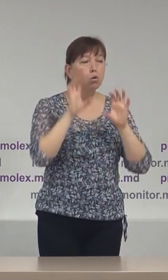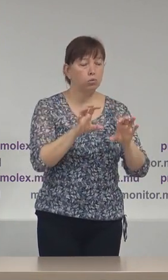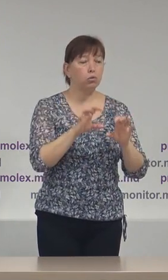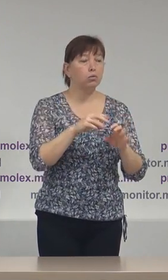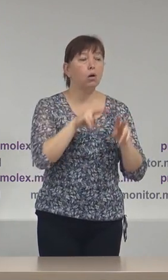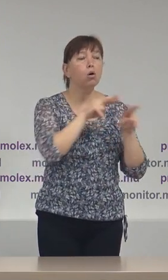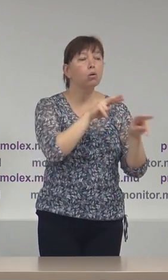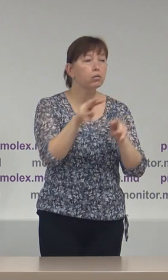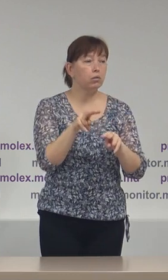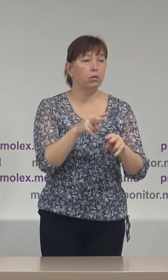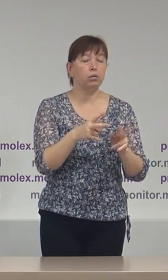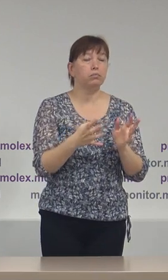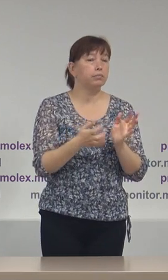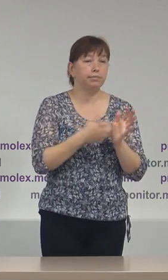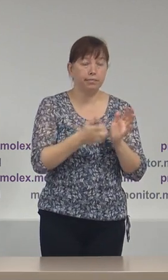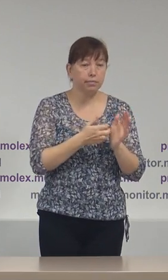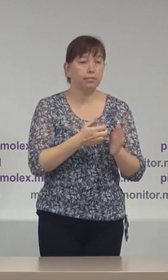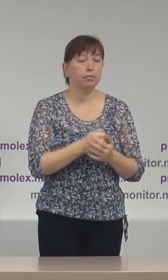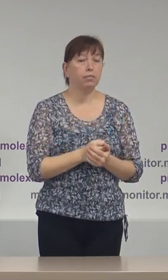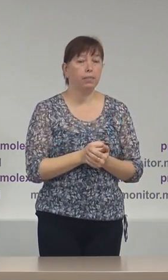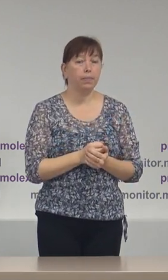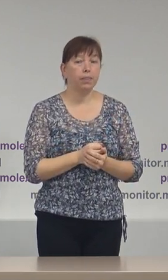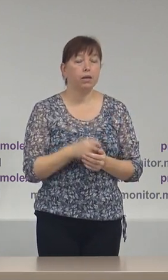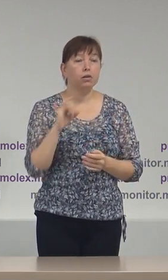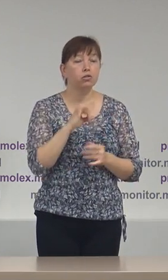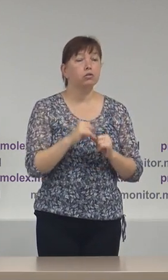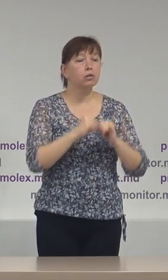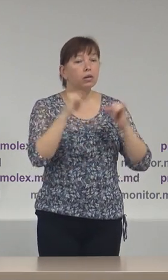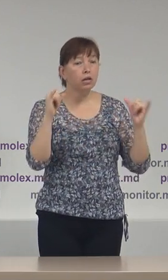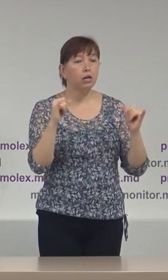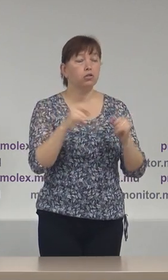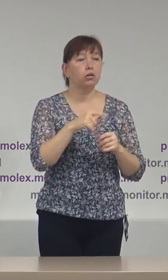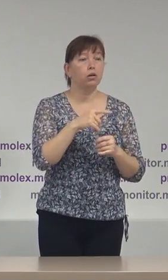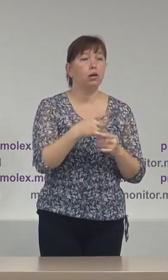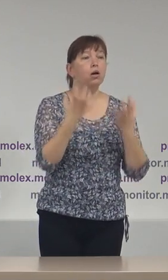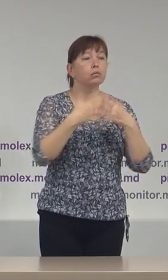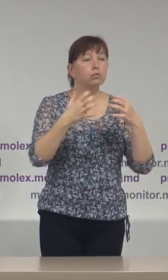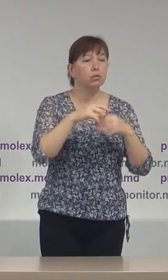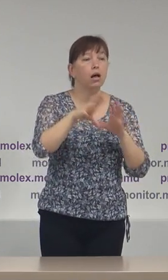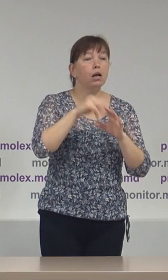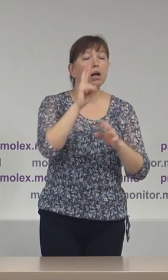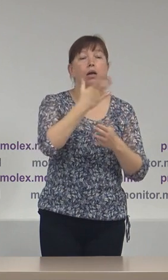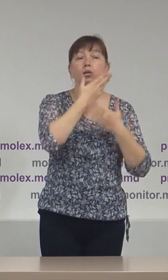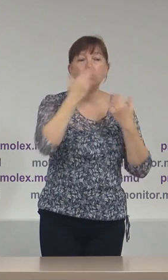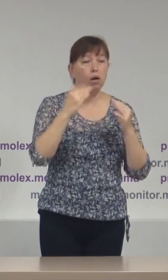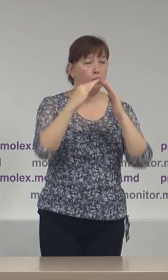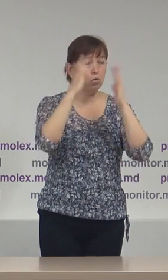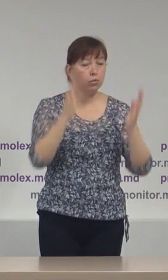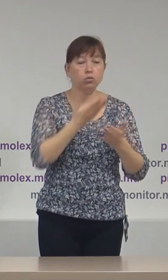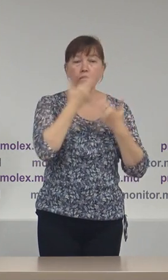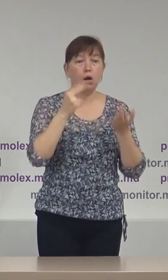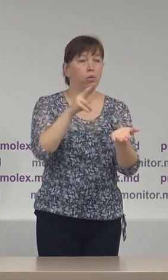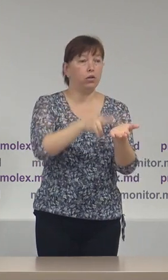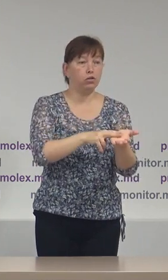control eficient și pe de altă parte crește constant numărul de alegători care nu au domiciliu și reședință